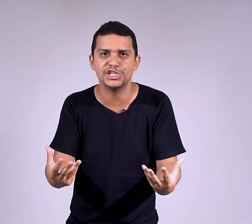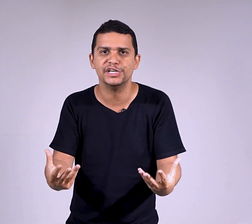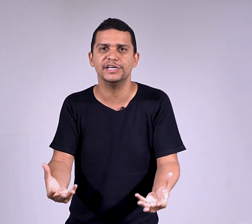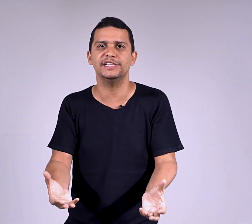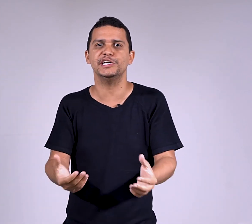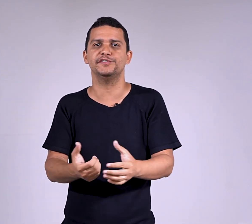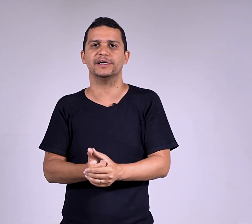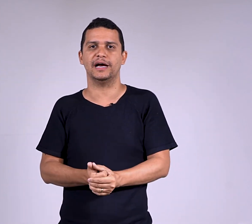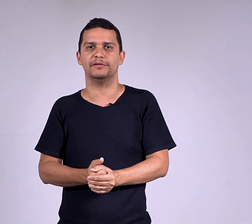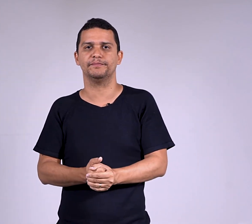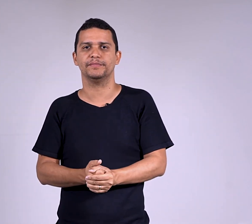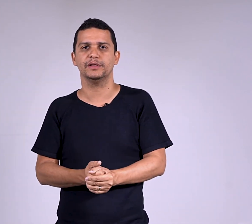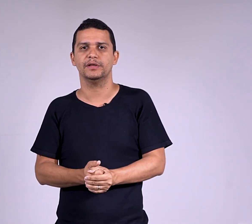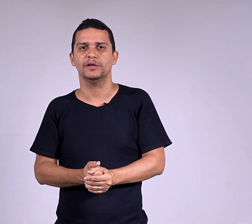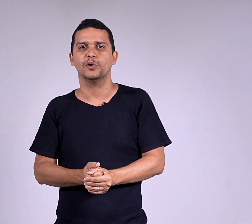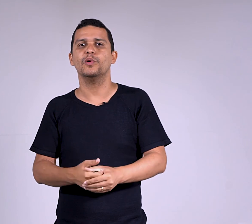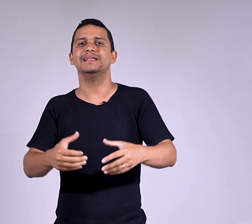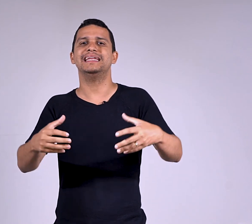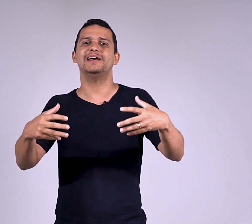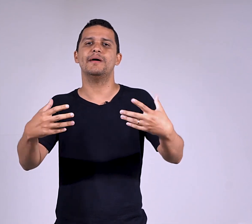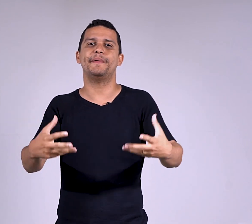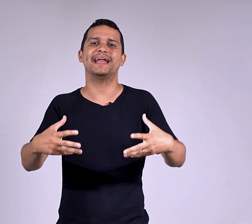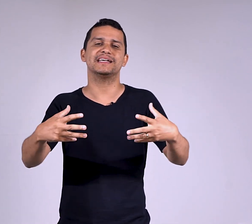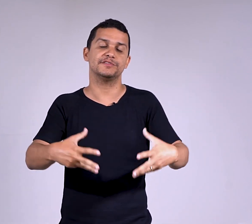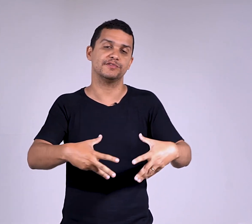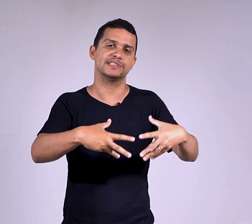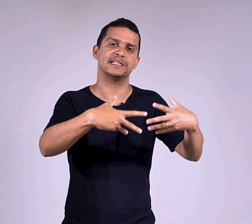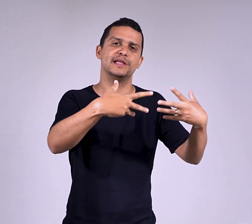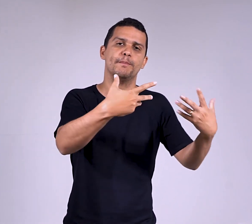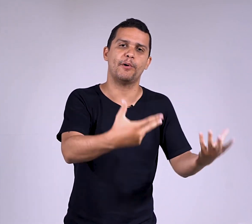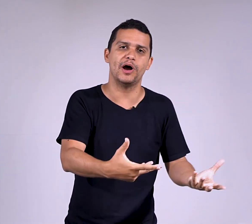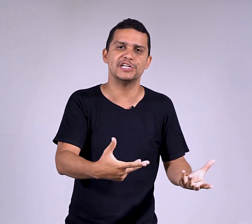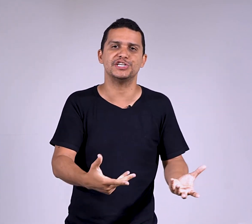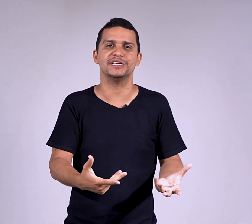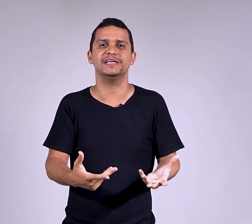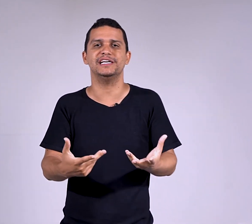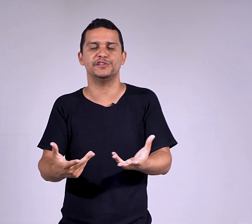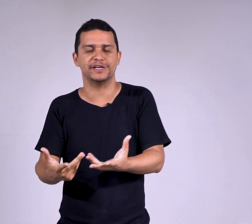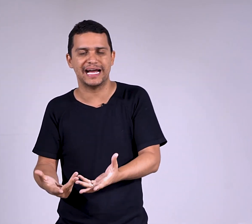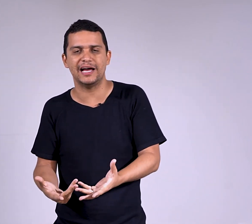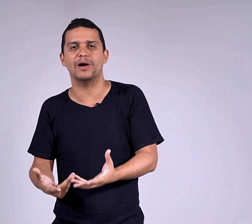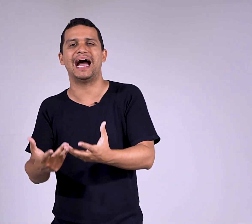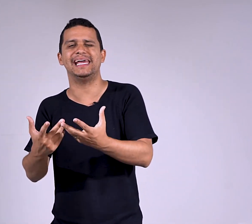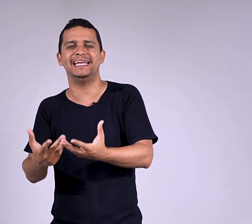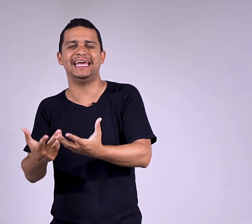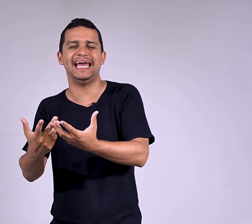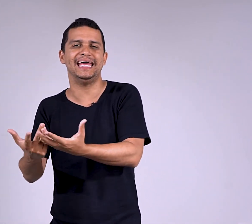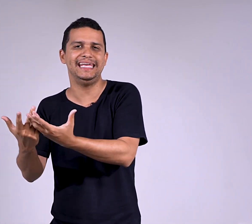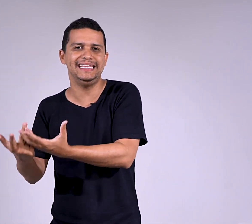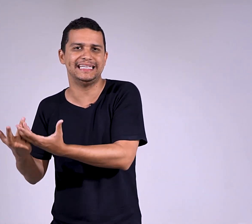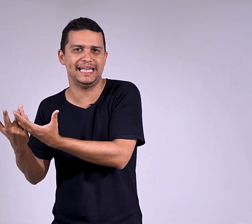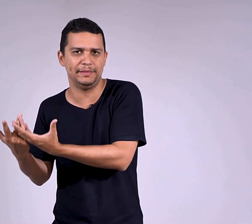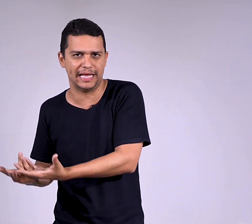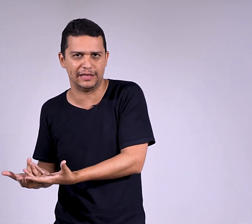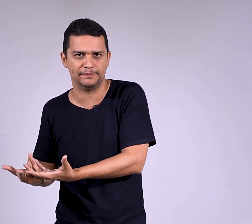identificá-lo. Quando ele não aparece e você não pode identificá-lo, aí ele é indeterminado.